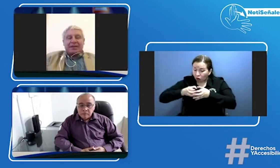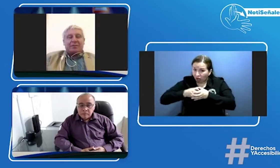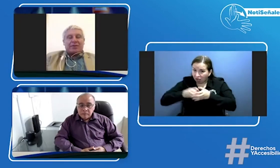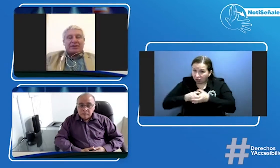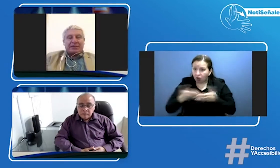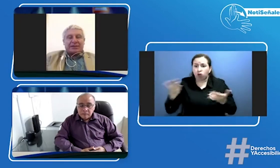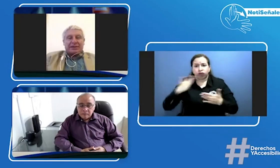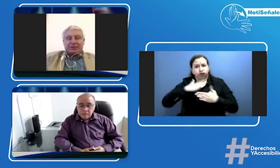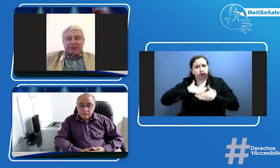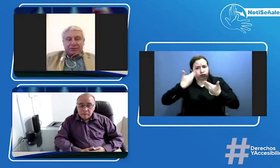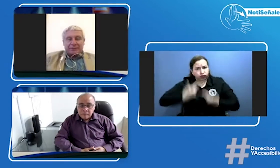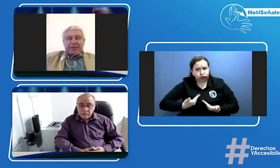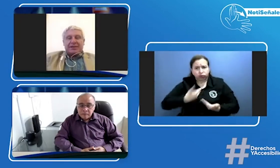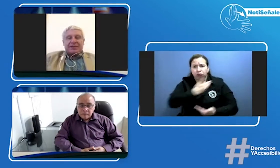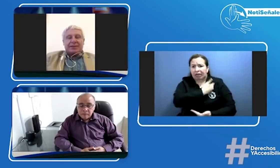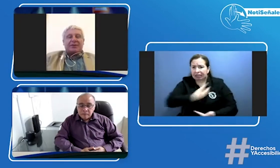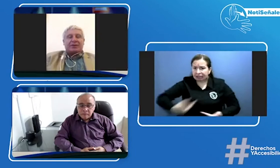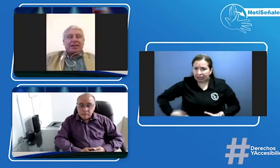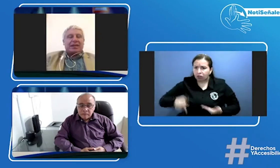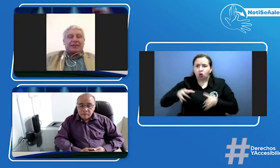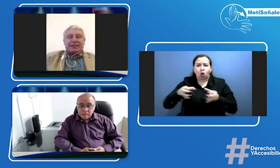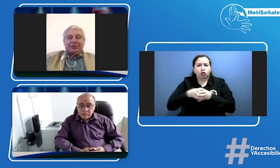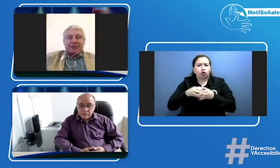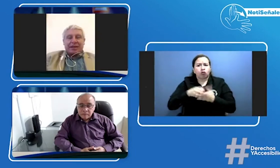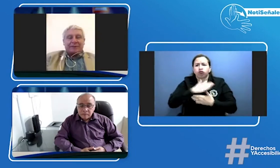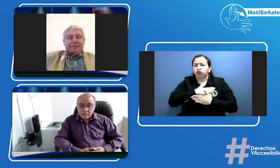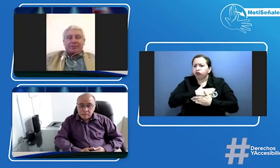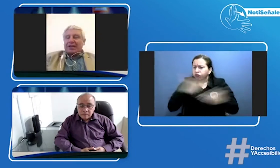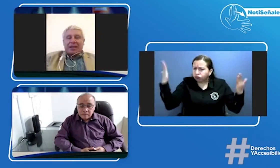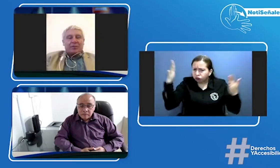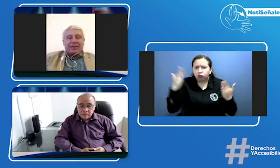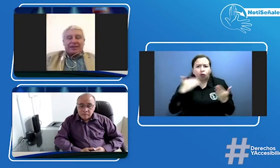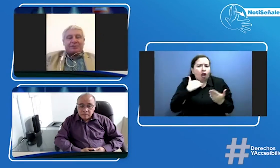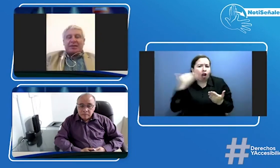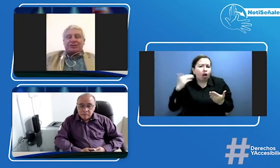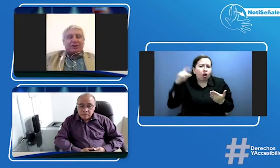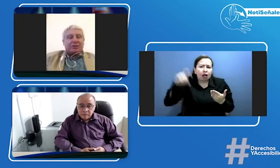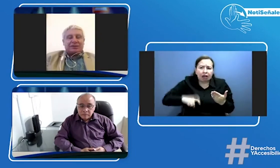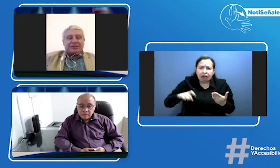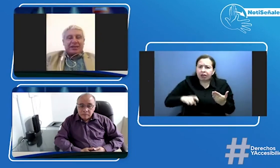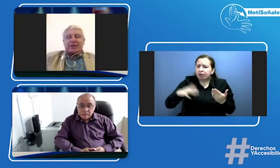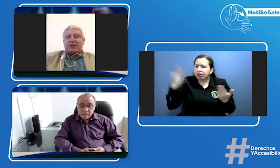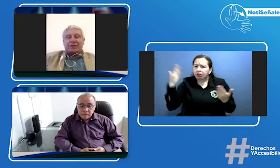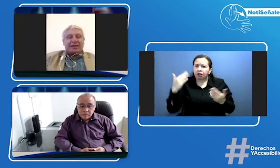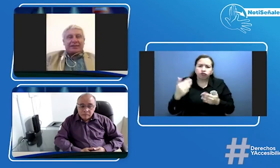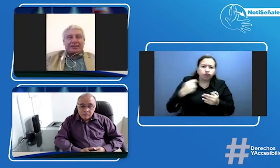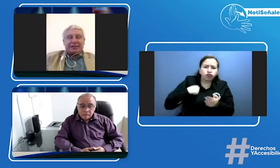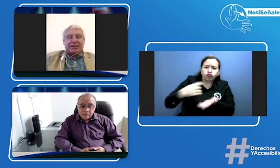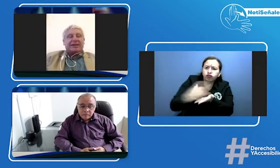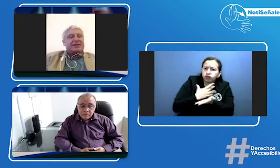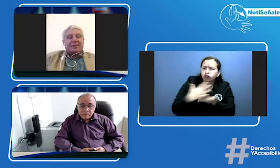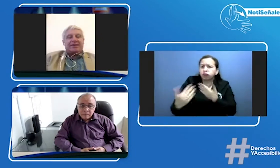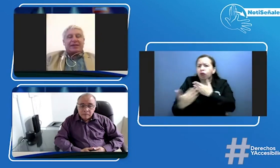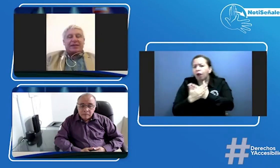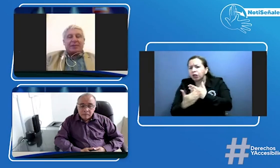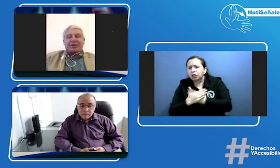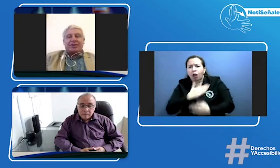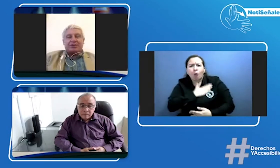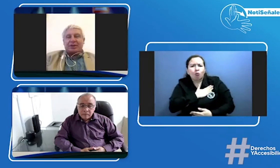como presidente de la asociación siempre encontrarán la receptividad en cualquier espacio y cuando me escriban o cuando me necesiten siempre estaré ahí porque es un tema